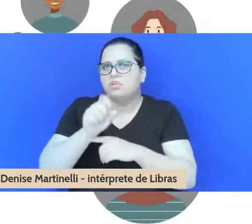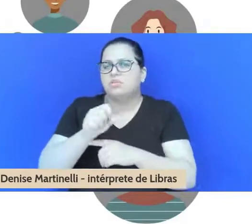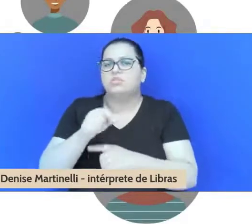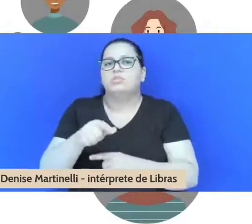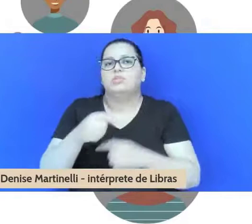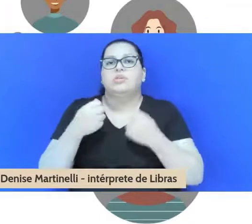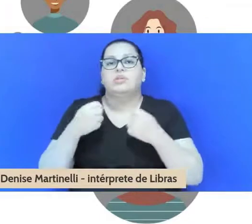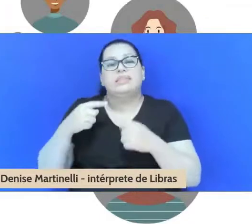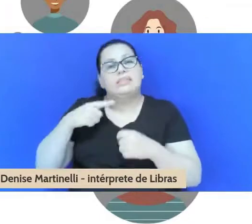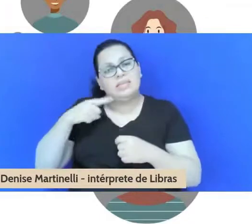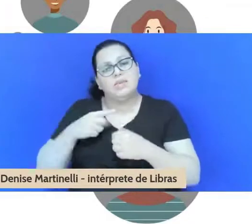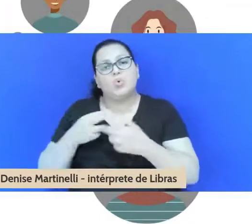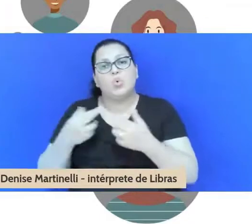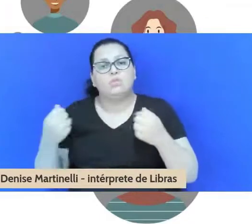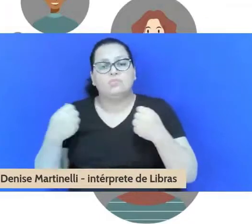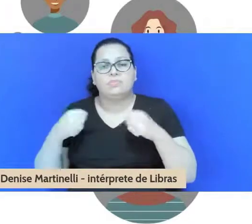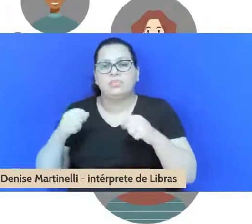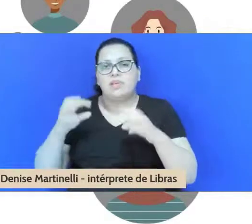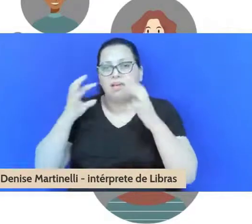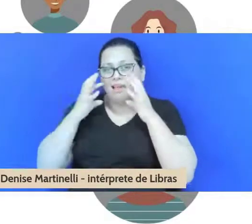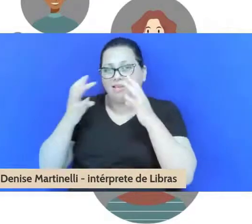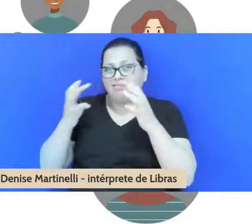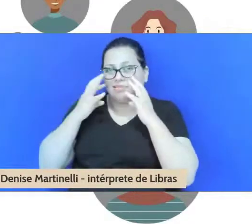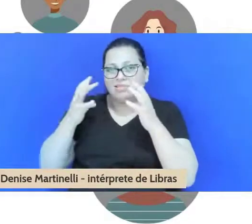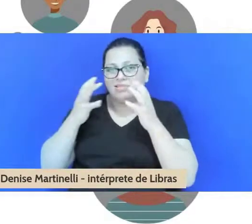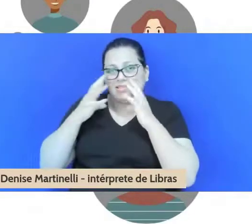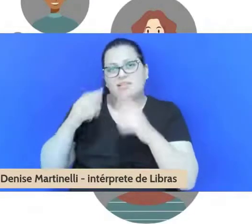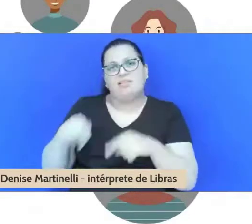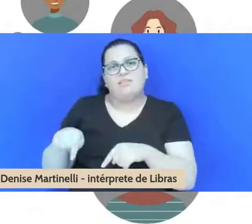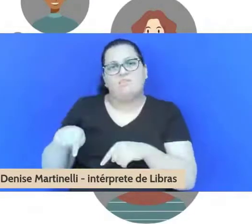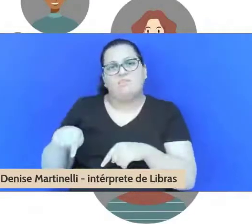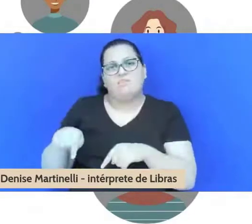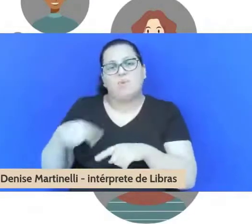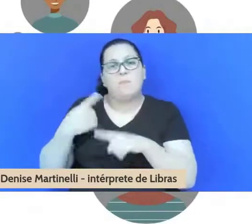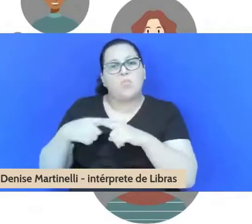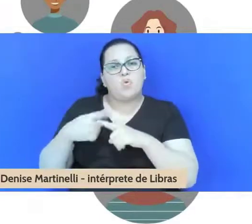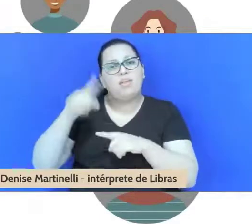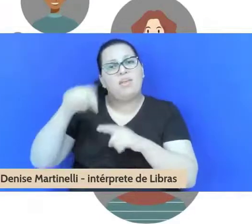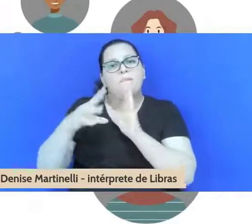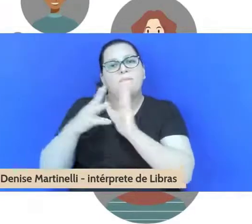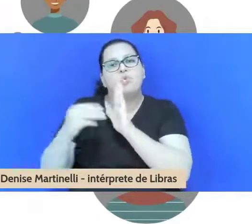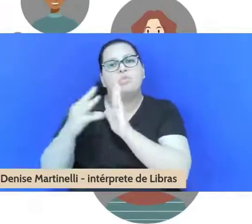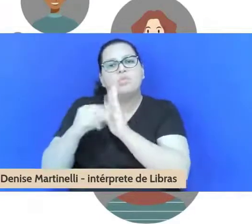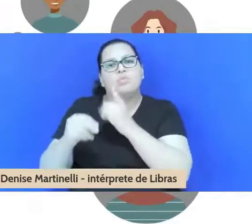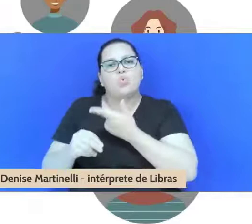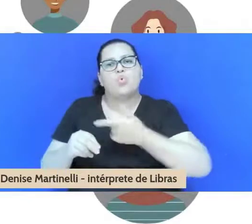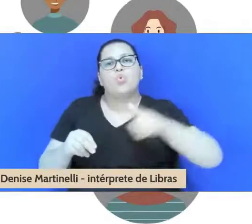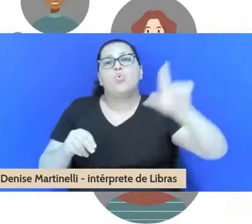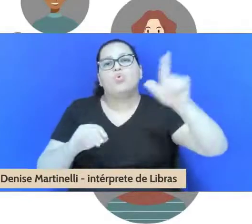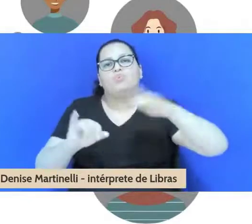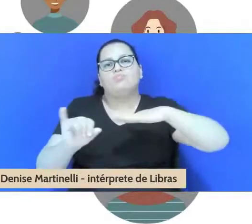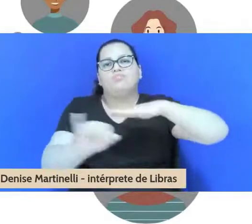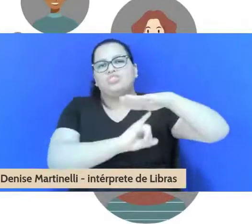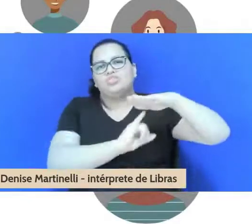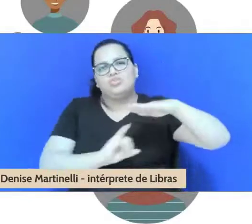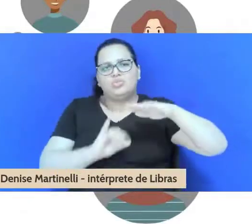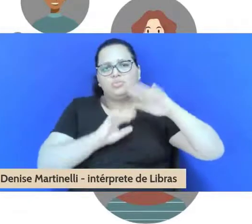mais atenção para servir de vitrine para outras instituições, inclusive para